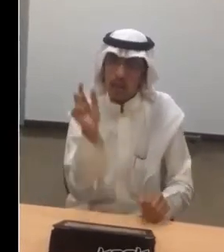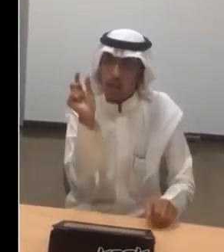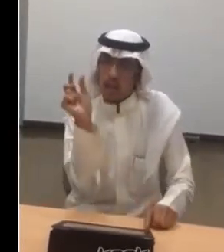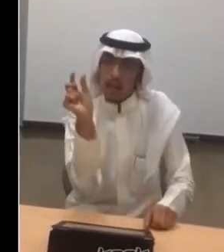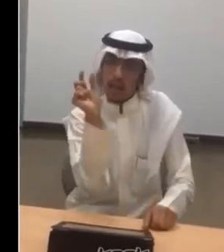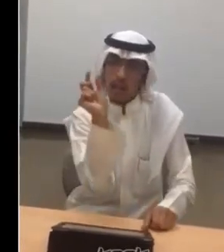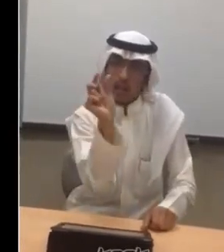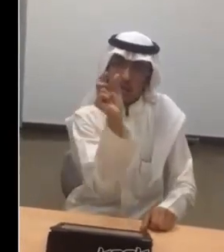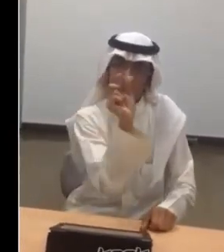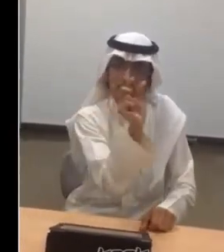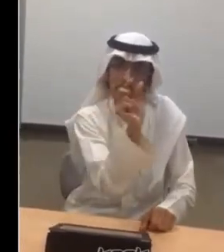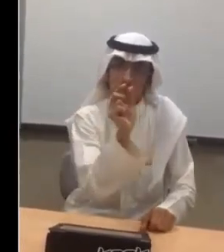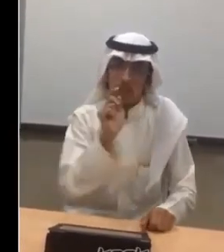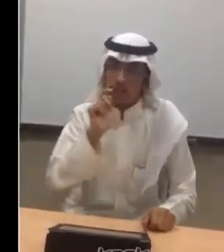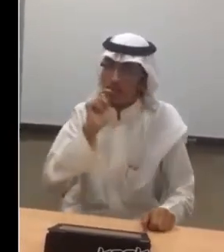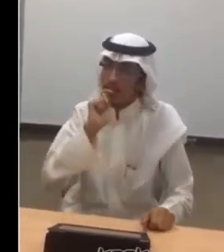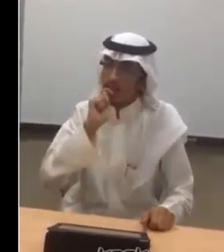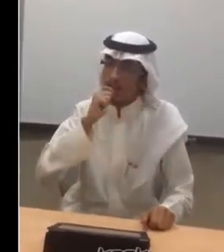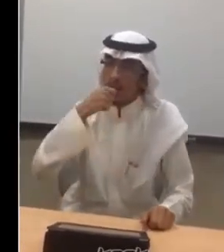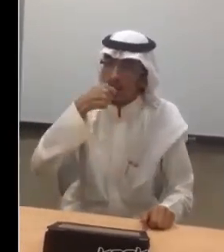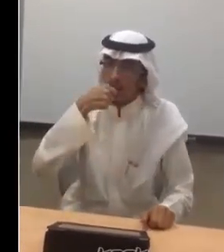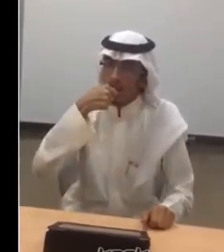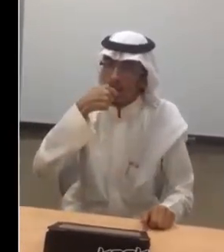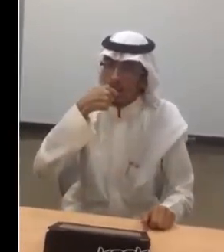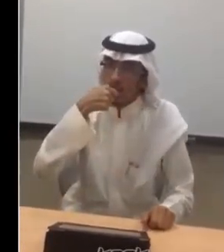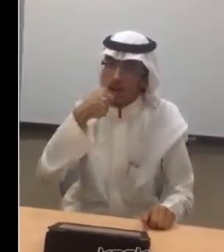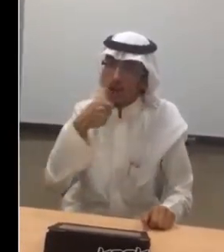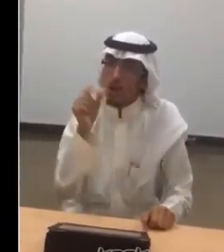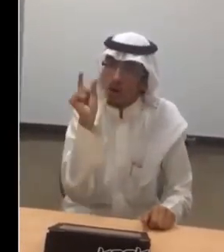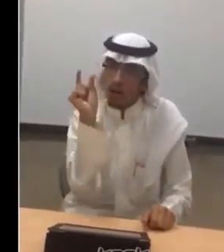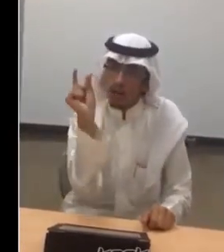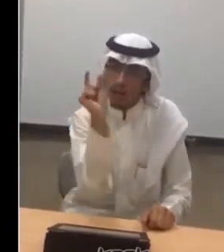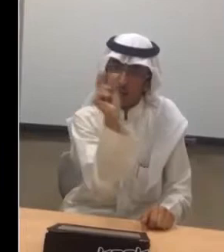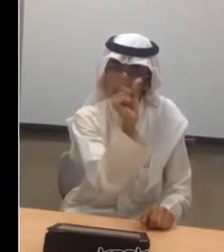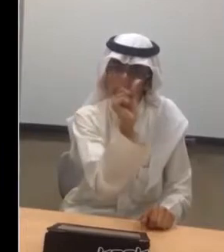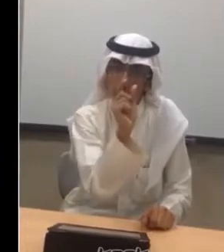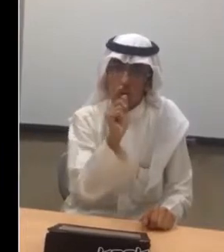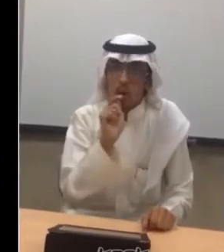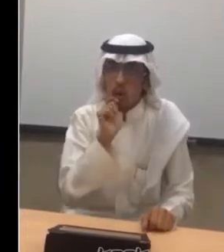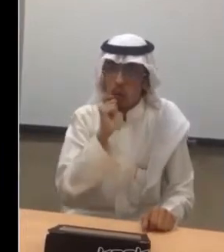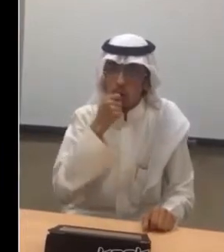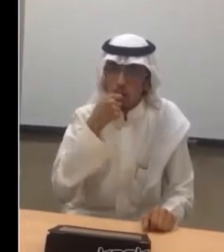كلمة سر أو كلمة مرور